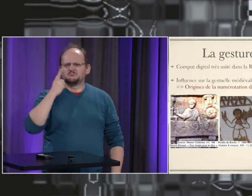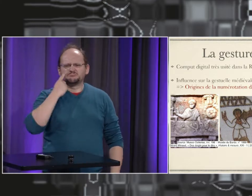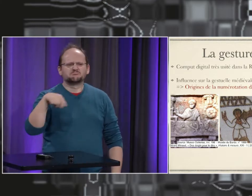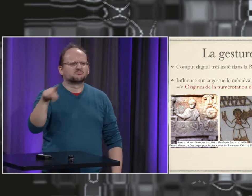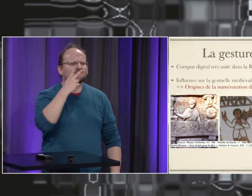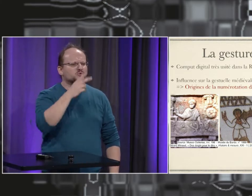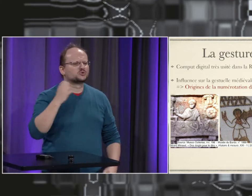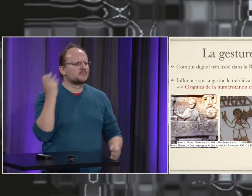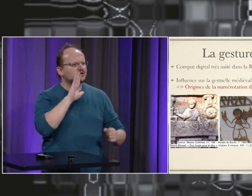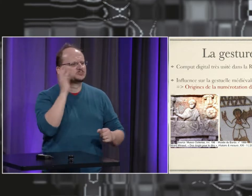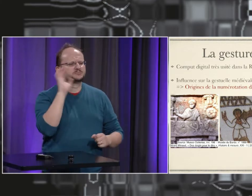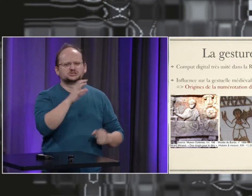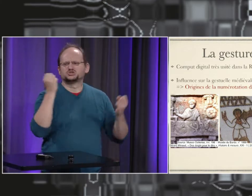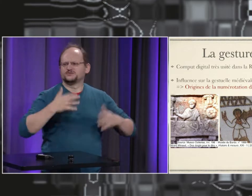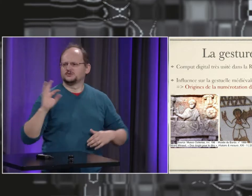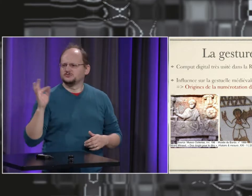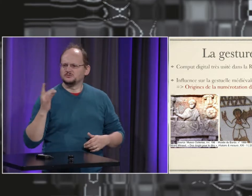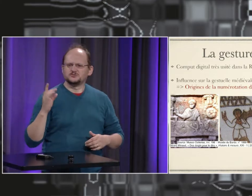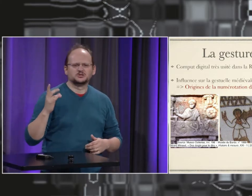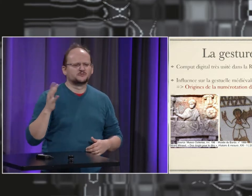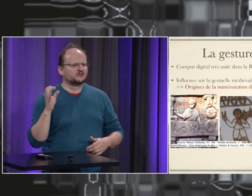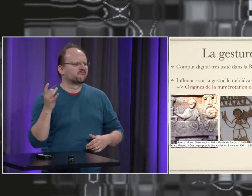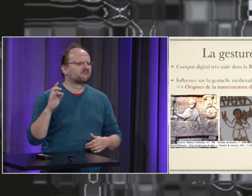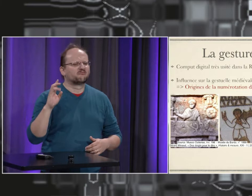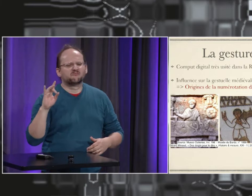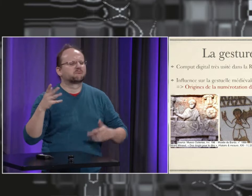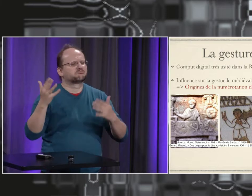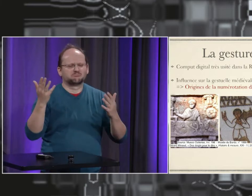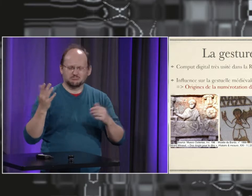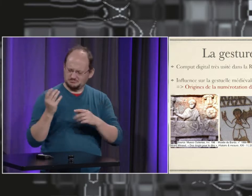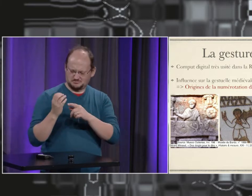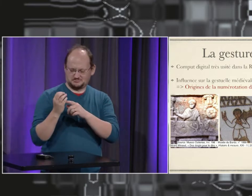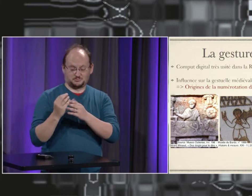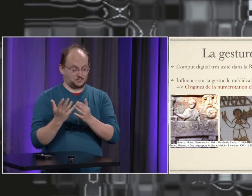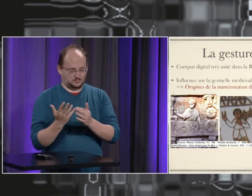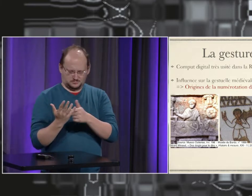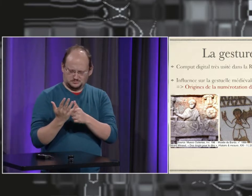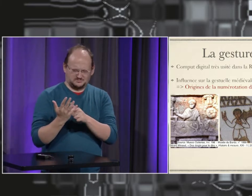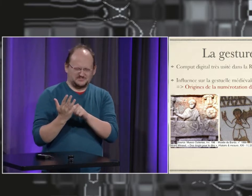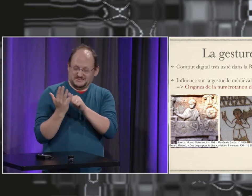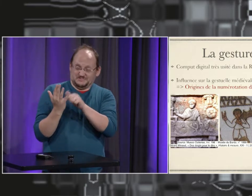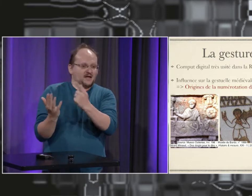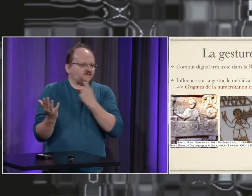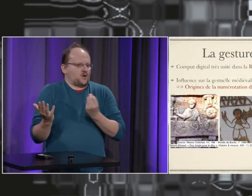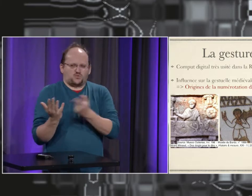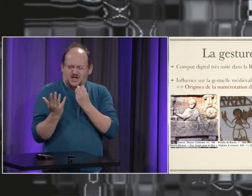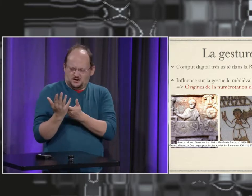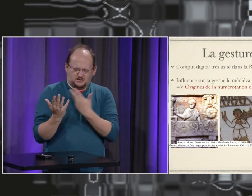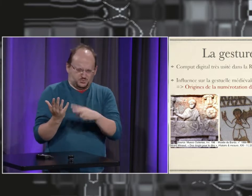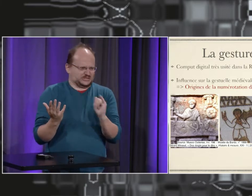Vous avez déjà vu des chiffres aux Etats-Unis la numération se fait avec une seule main comme ça mais on se pose la question